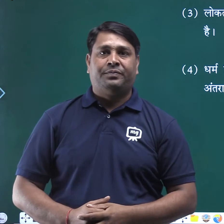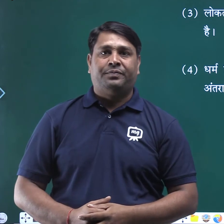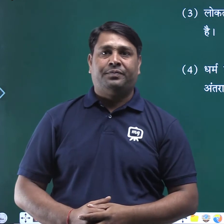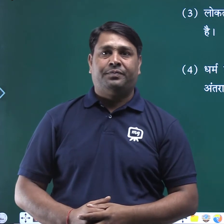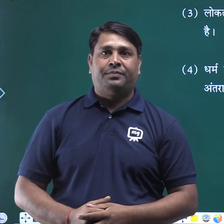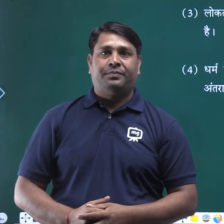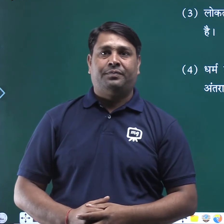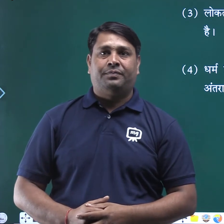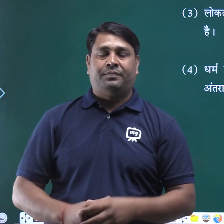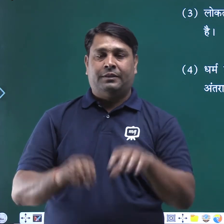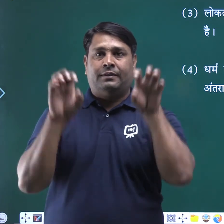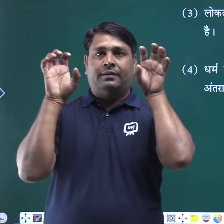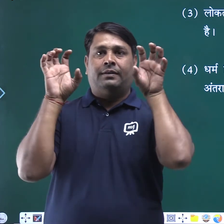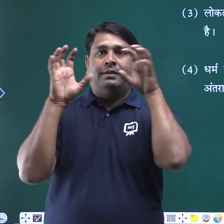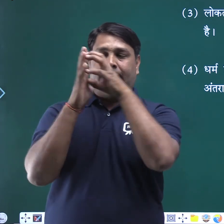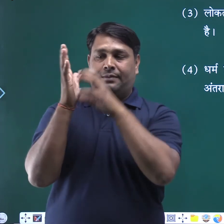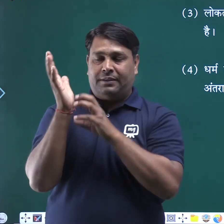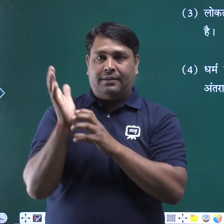सभीधान की